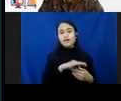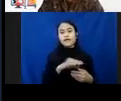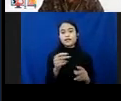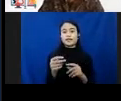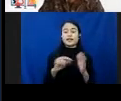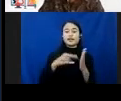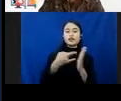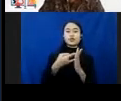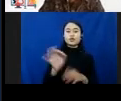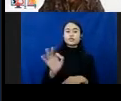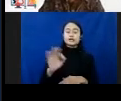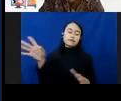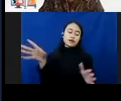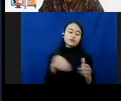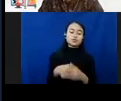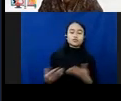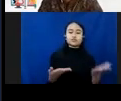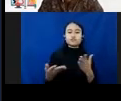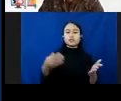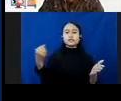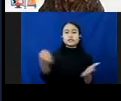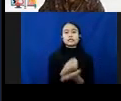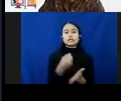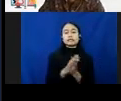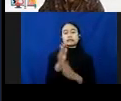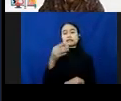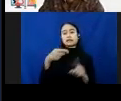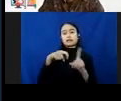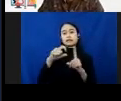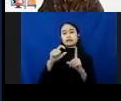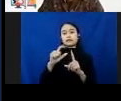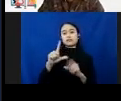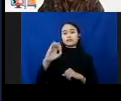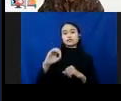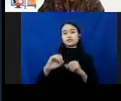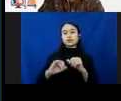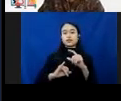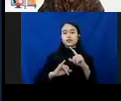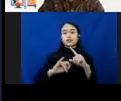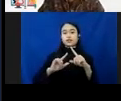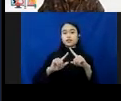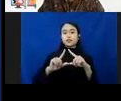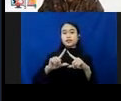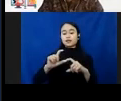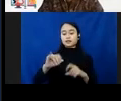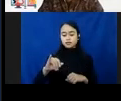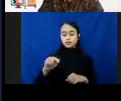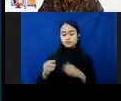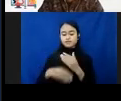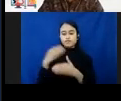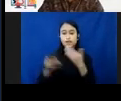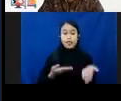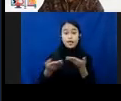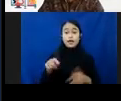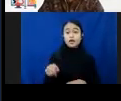kekerasan dan eksploitasi. Lalu ada layanan hukum. layanan yang sudah lama, yang menjadi concern. Dan kami juga mengalami